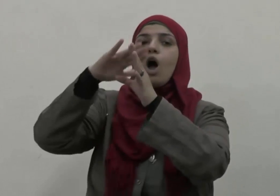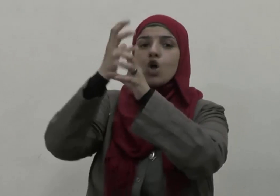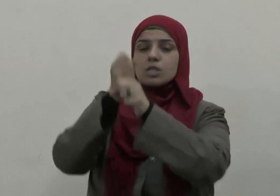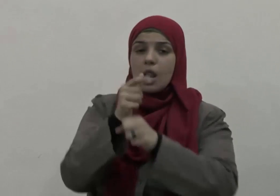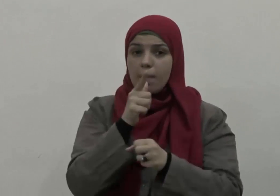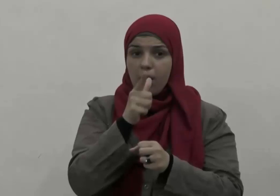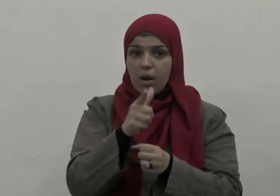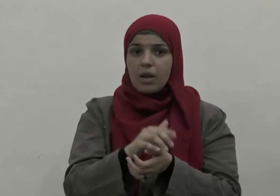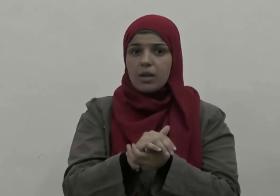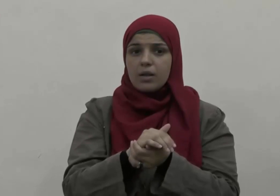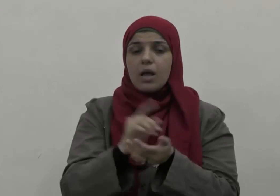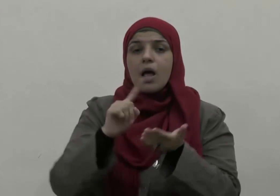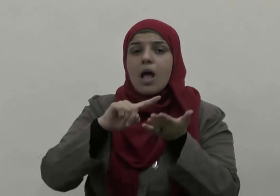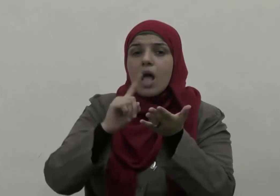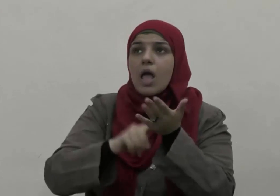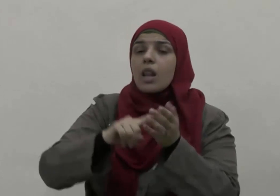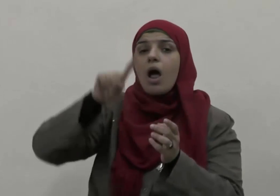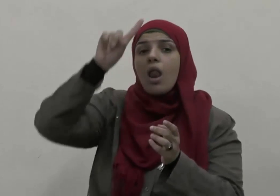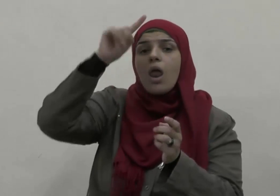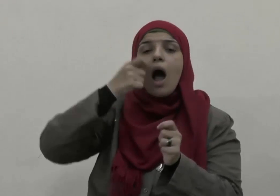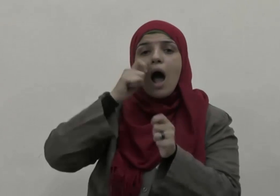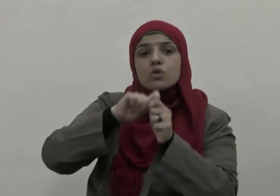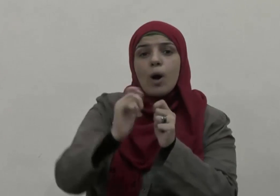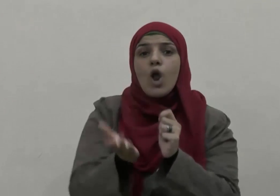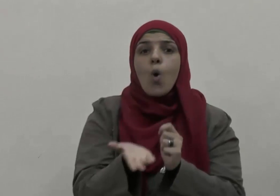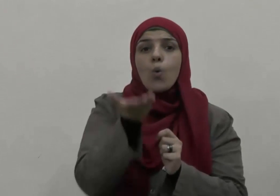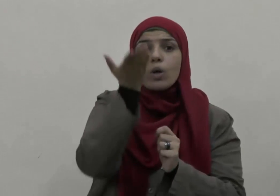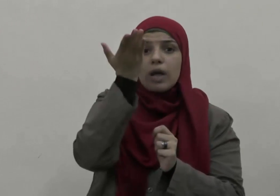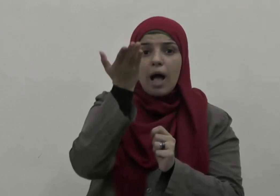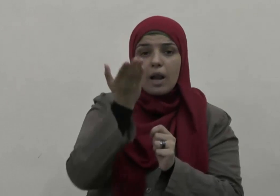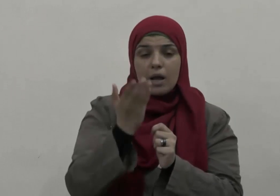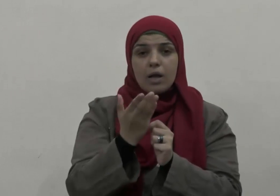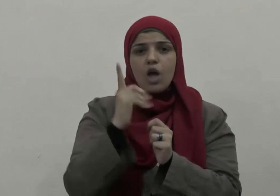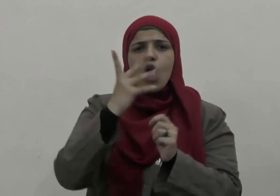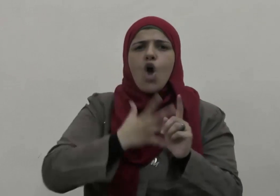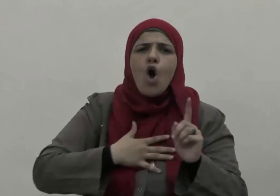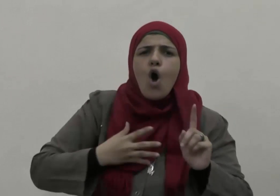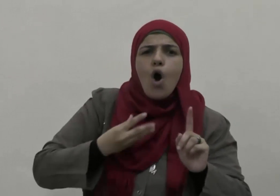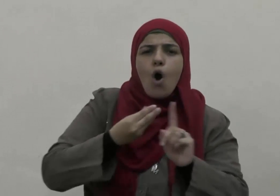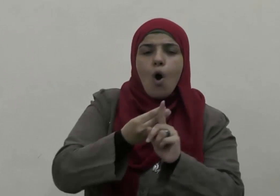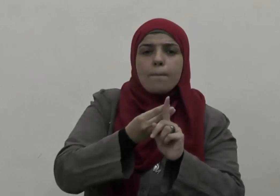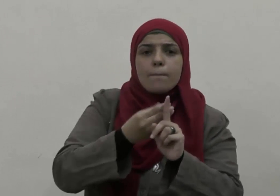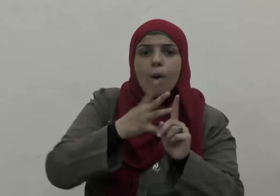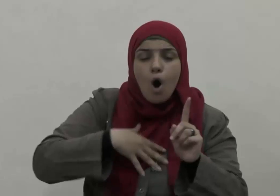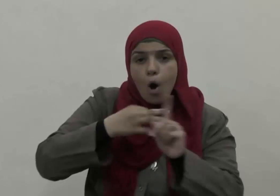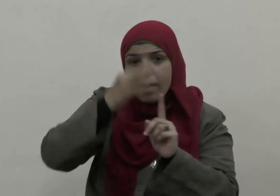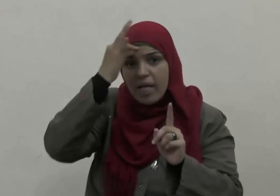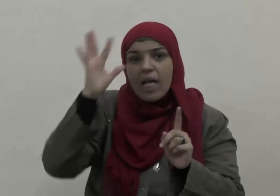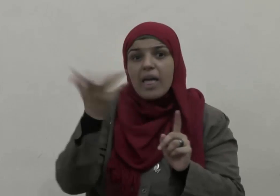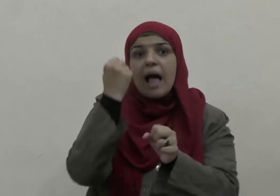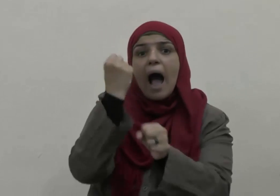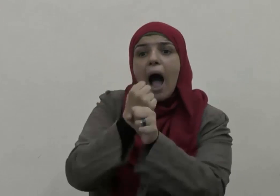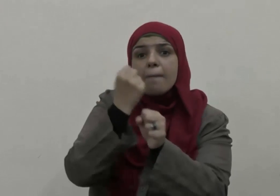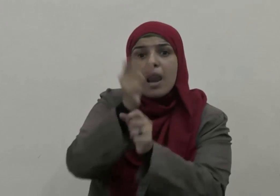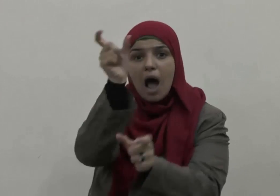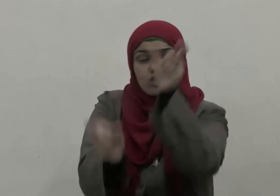وسلم إن الله عز وجل يحب إذا عمل